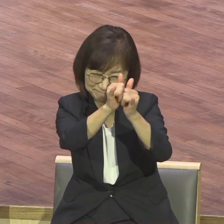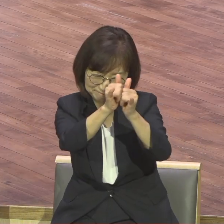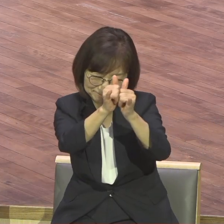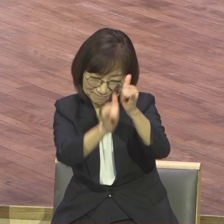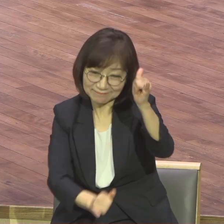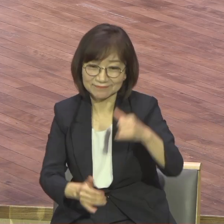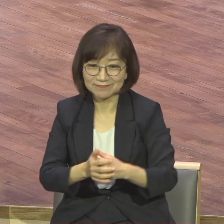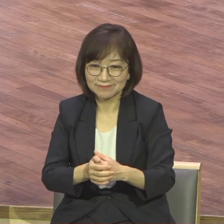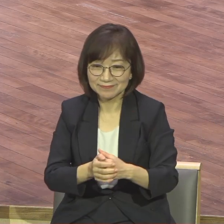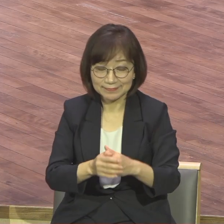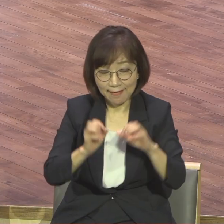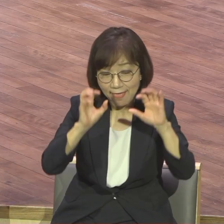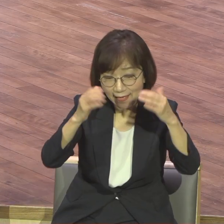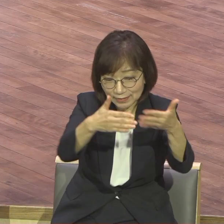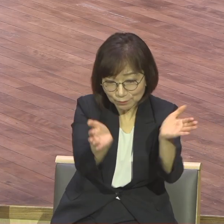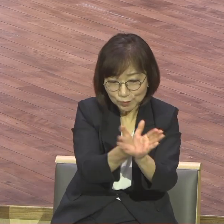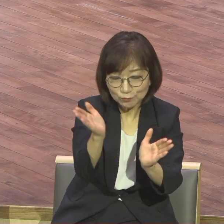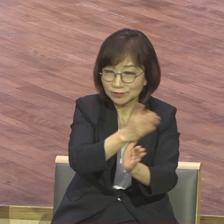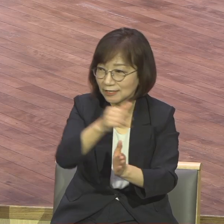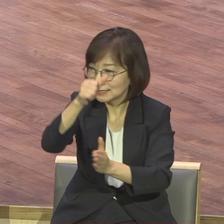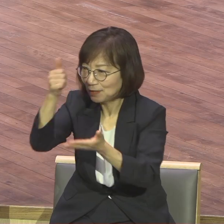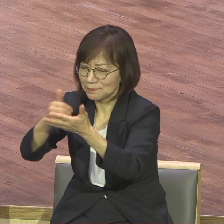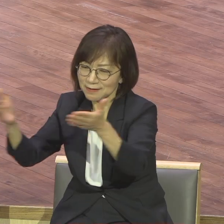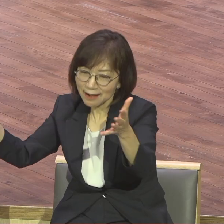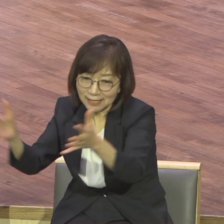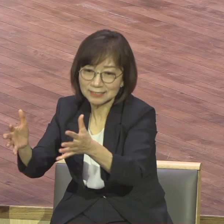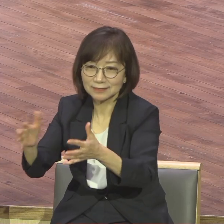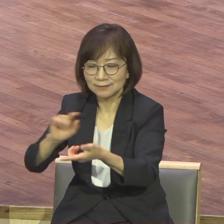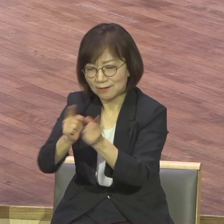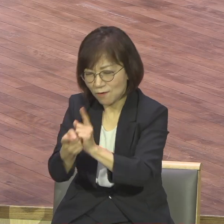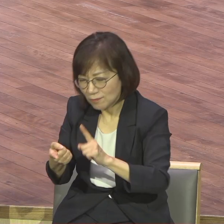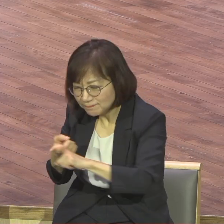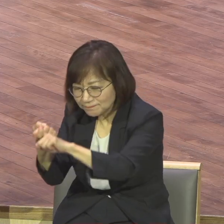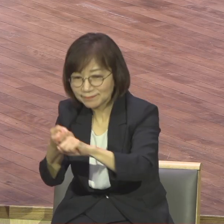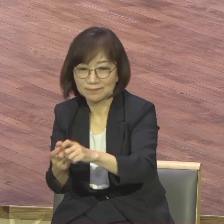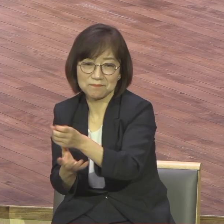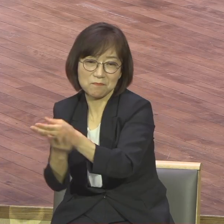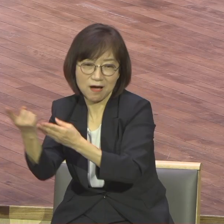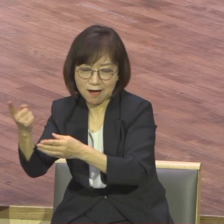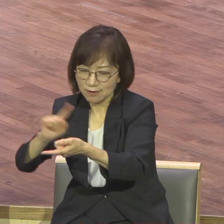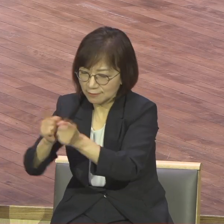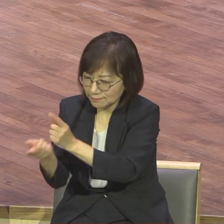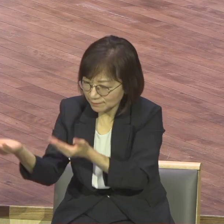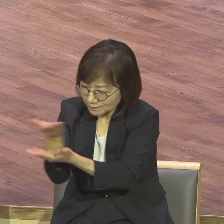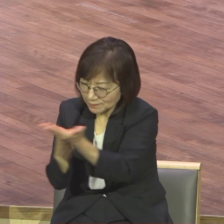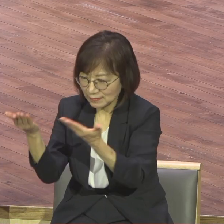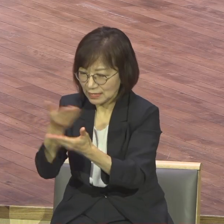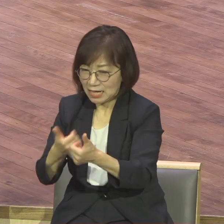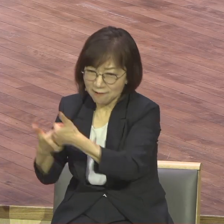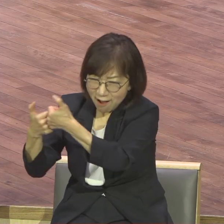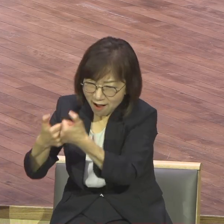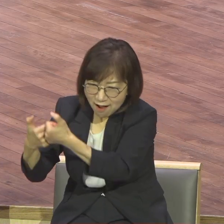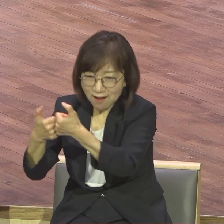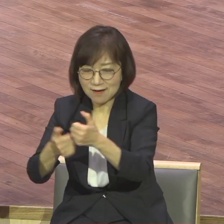쫀쫀하다 장롱에도 서로 원딘서 되어서 같이 교체하고 같이 등산하고 같이 운동하고